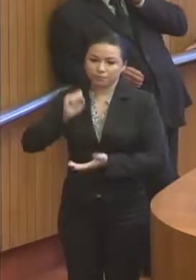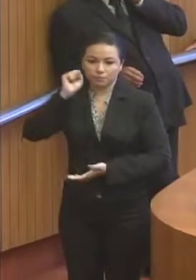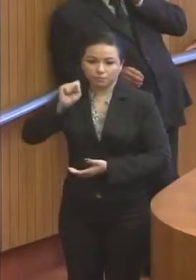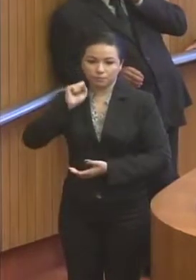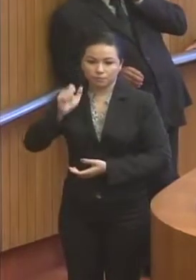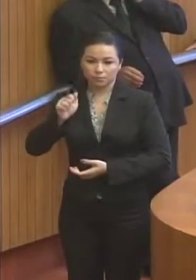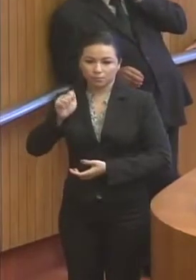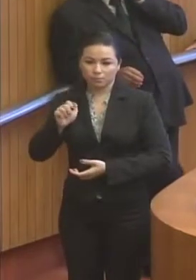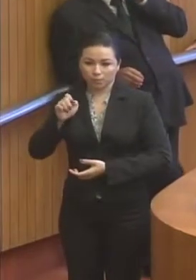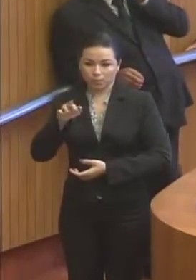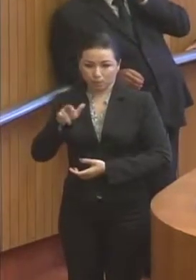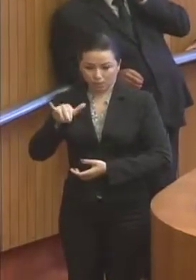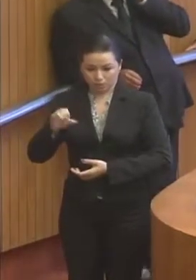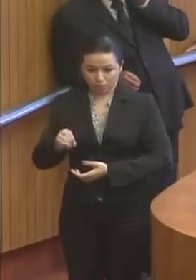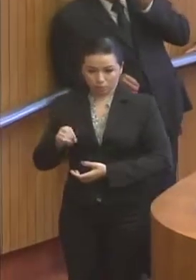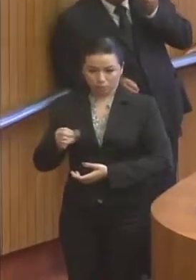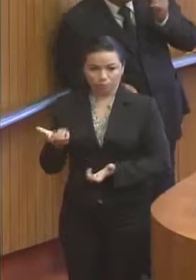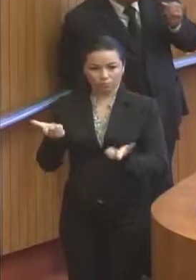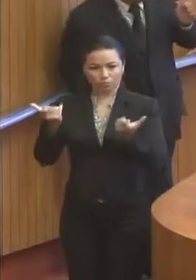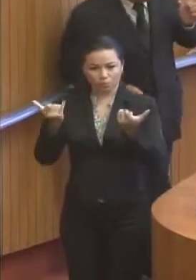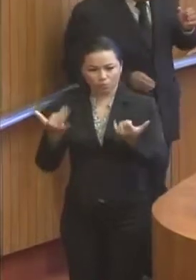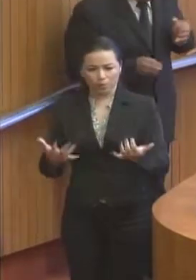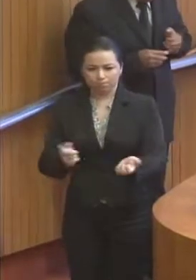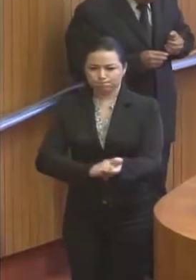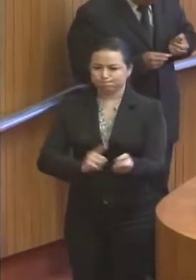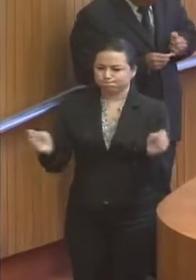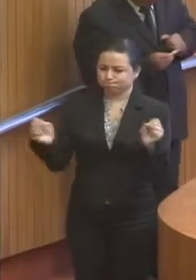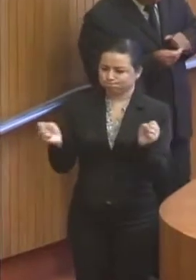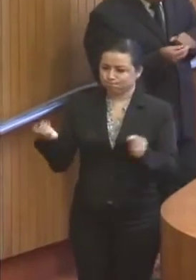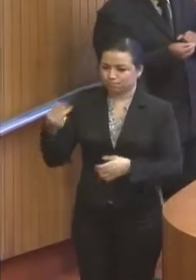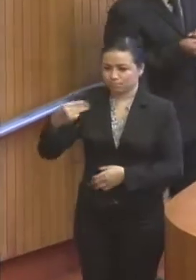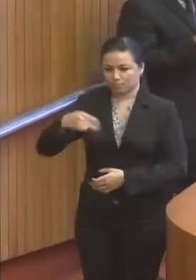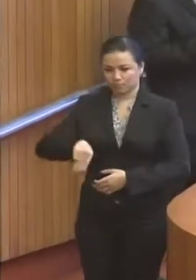que retrata muito bem o que os desesperados no Maranhão estão falando.